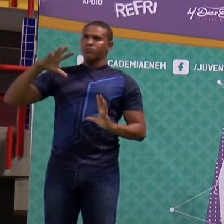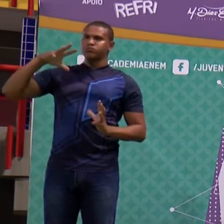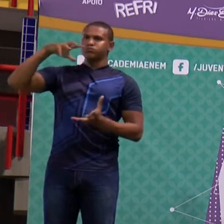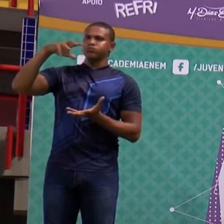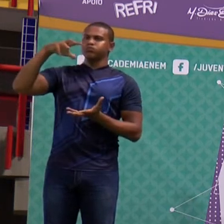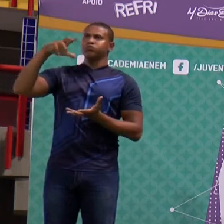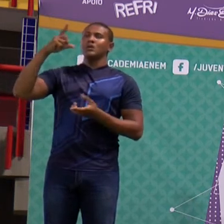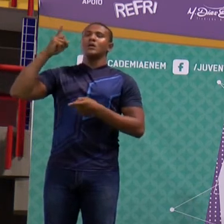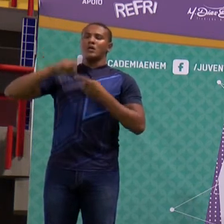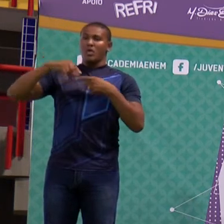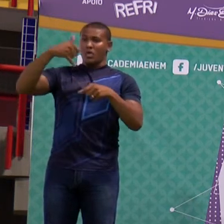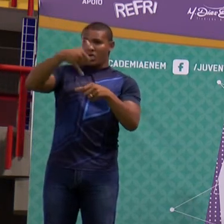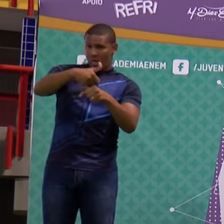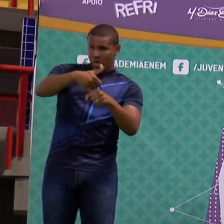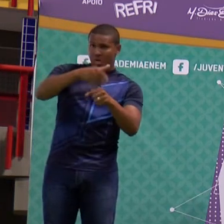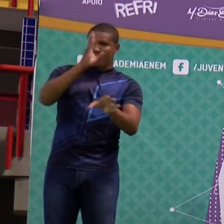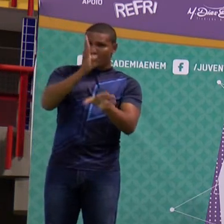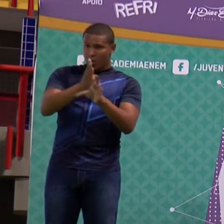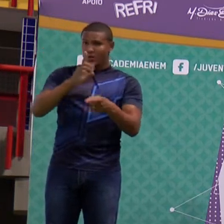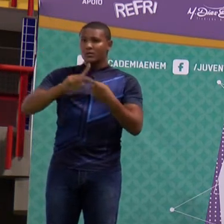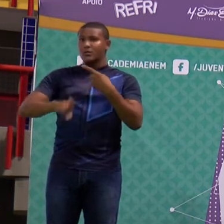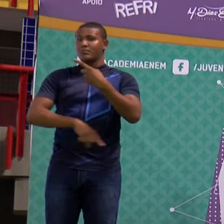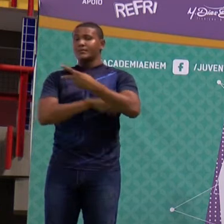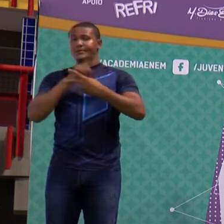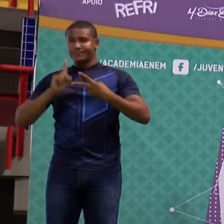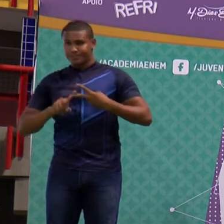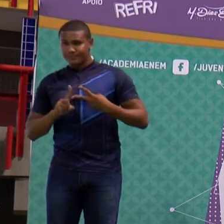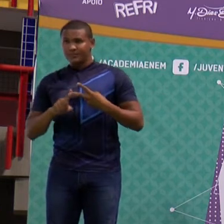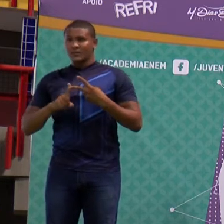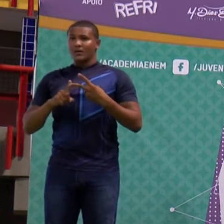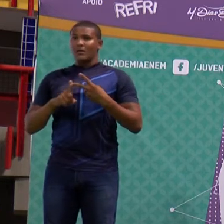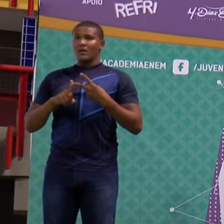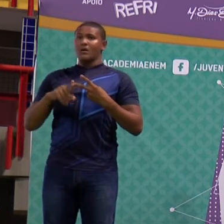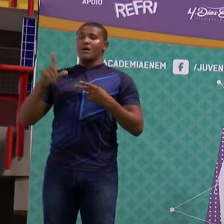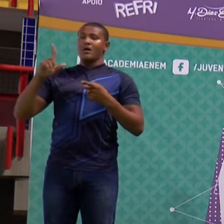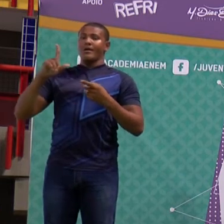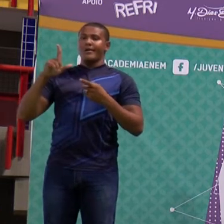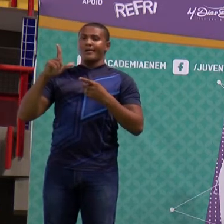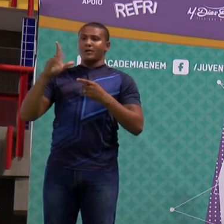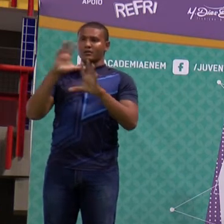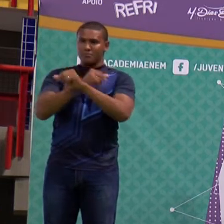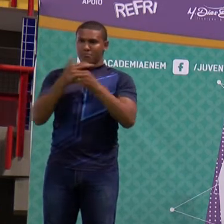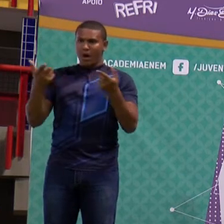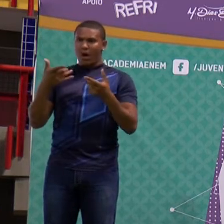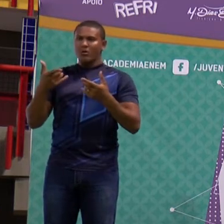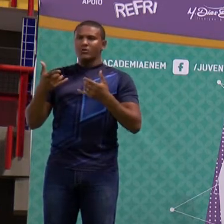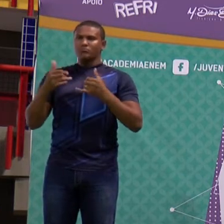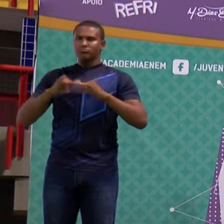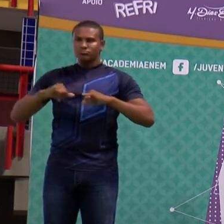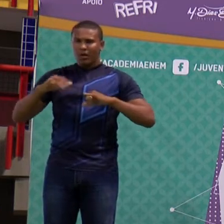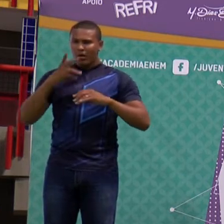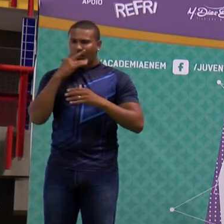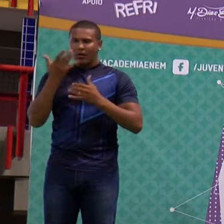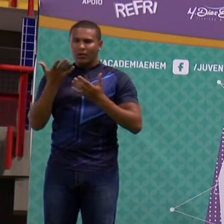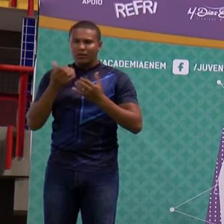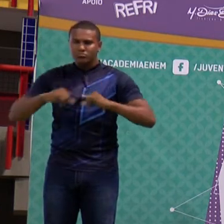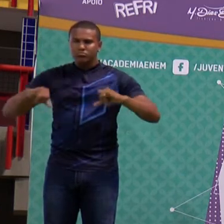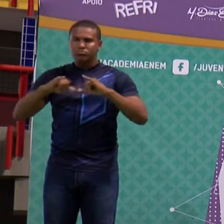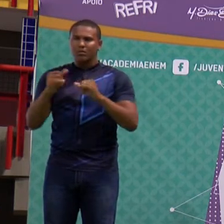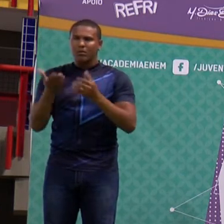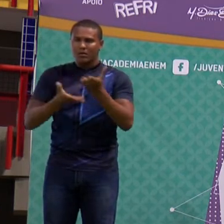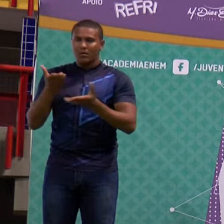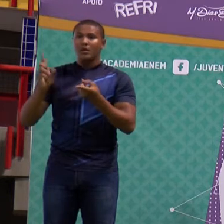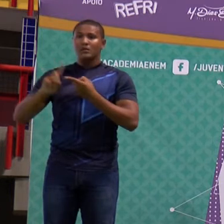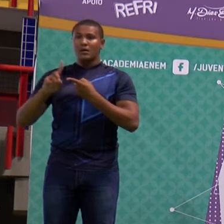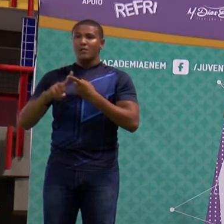combustíveis fósseis, como atividade humana, como na pecuária, como também quem? Na queima das florestas. A